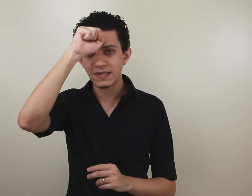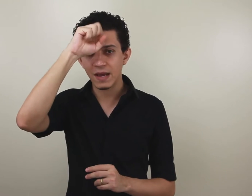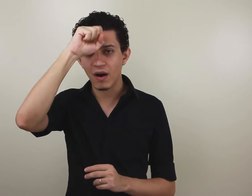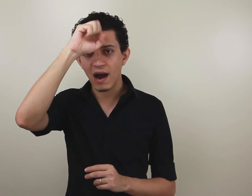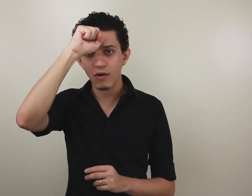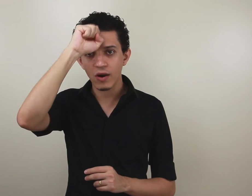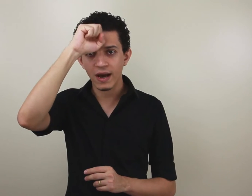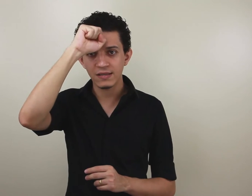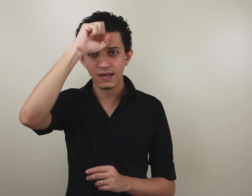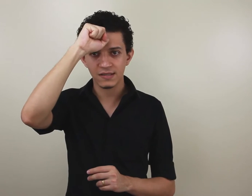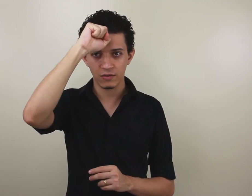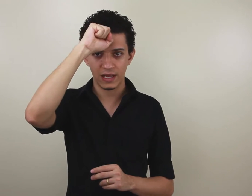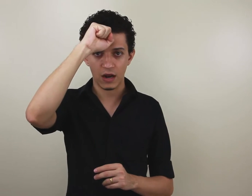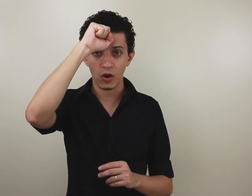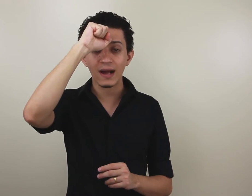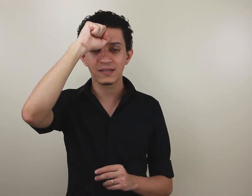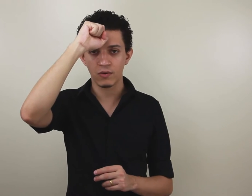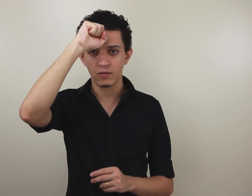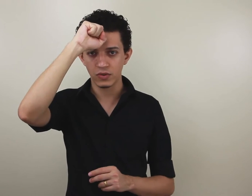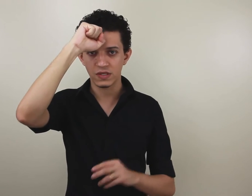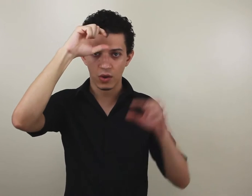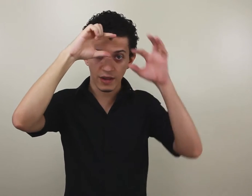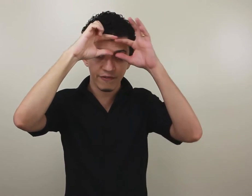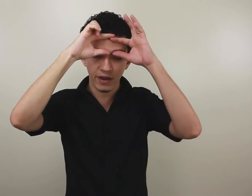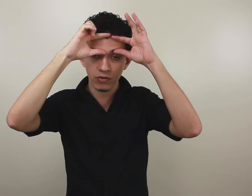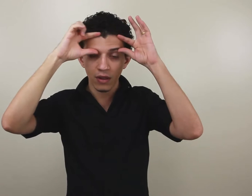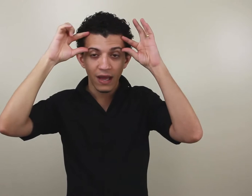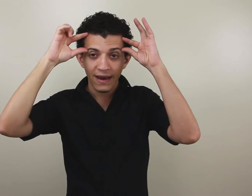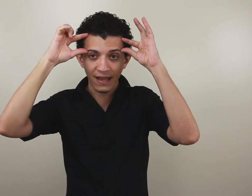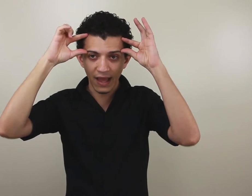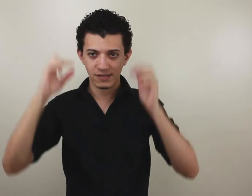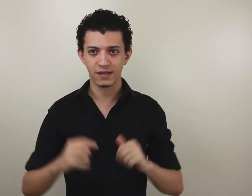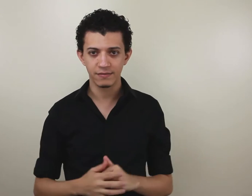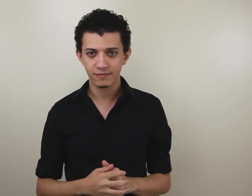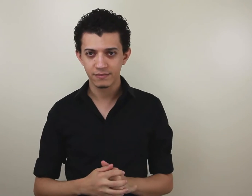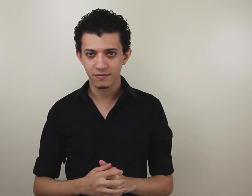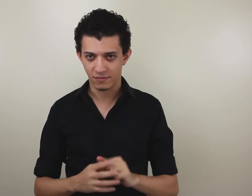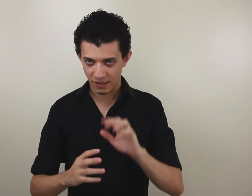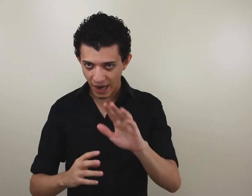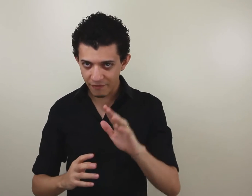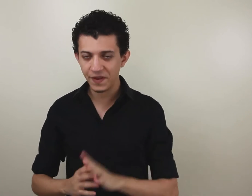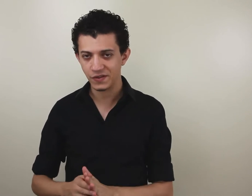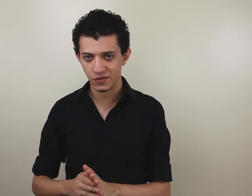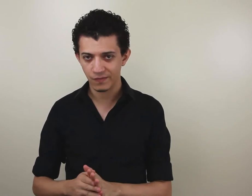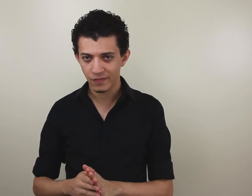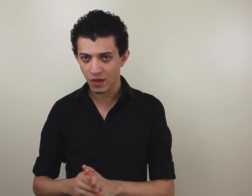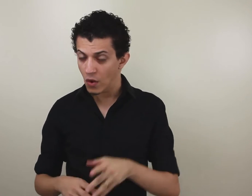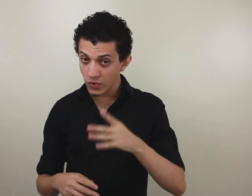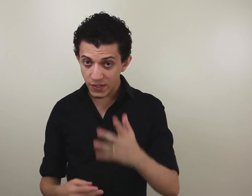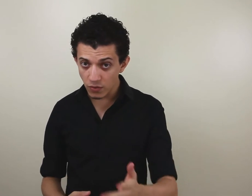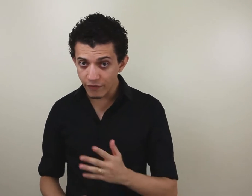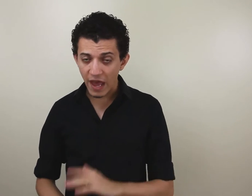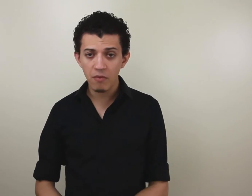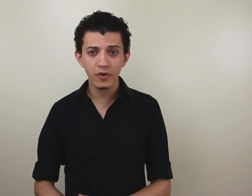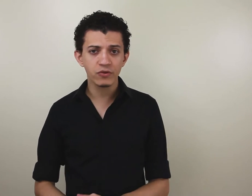perceba a localização dele, a locação do sinal, ele é feito na testa. Grave isso. O segundo verbo muito